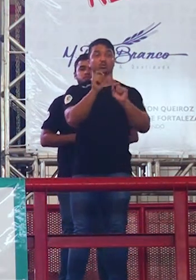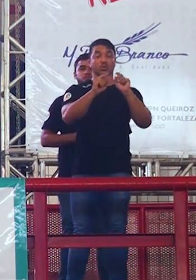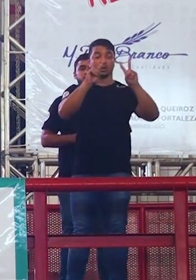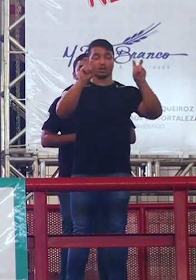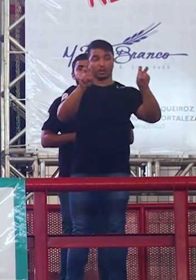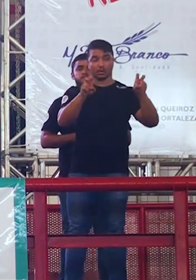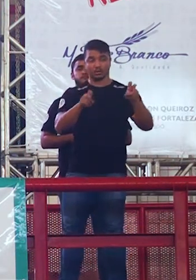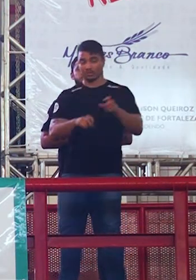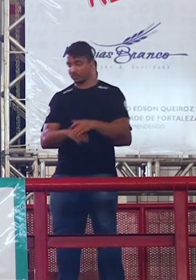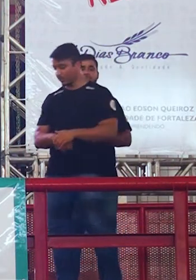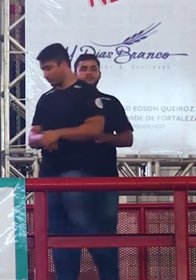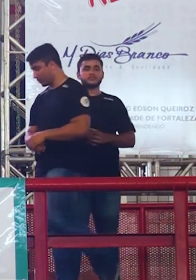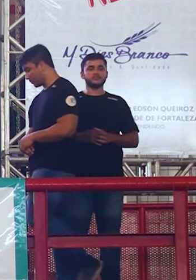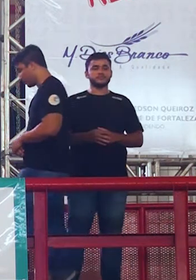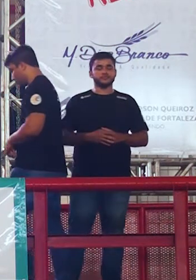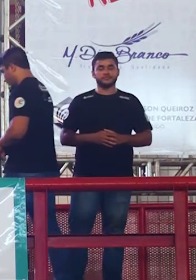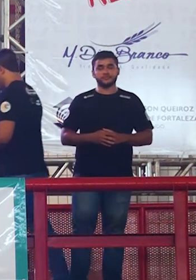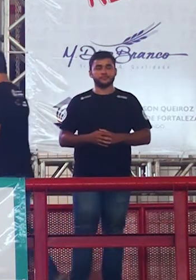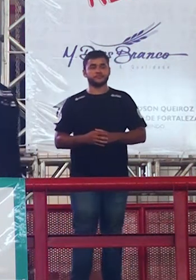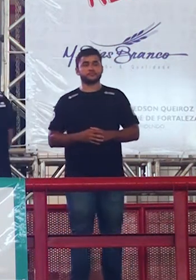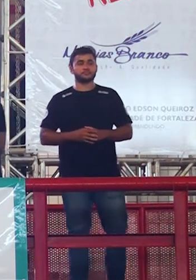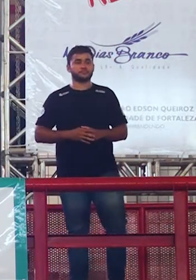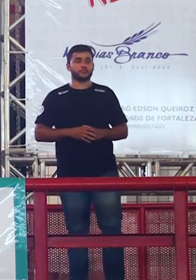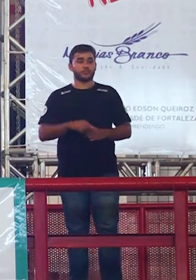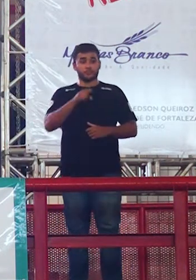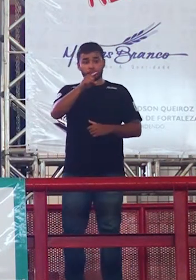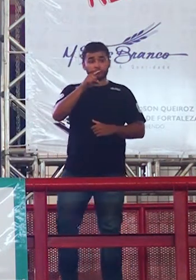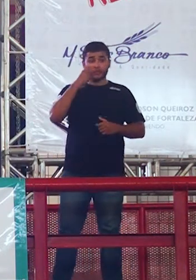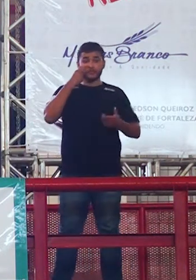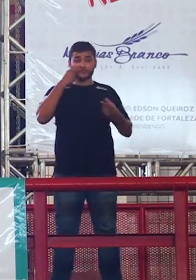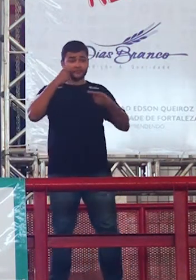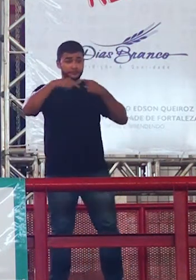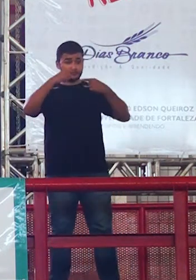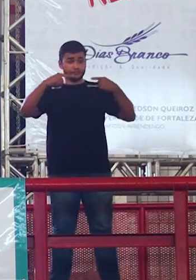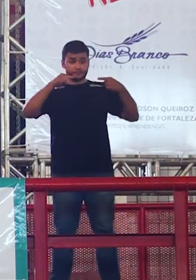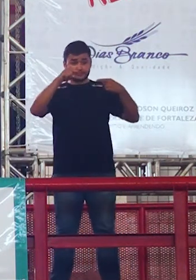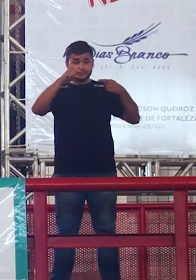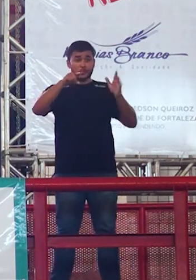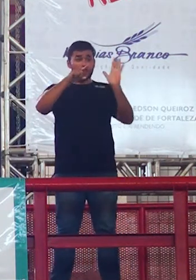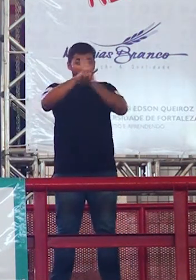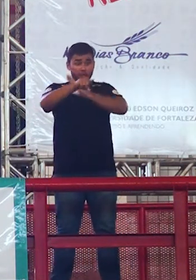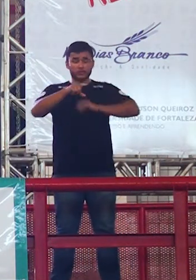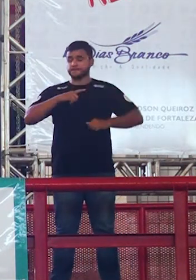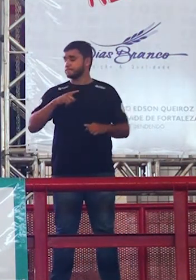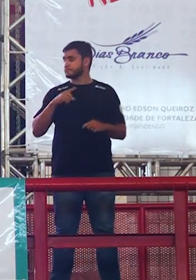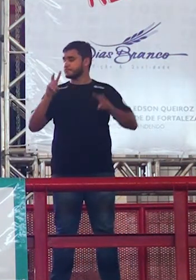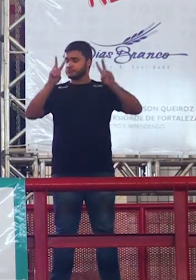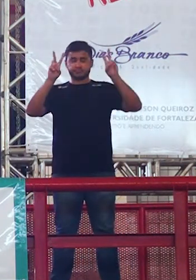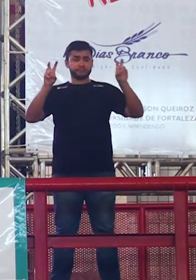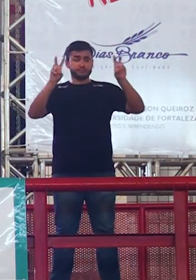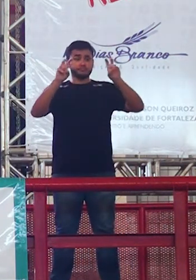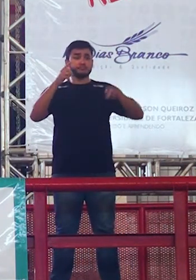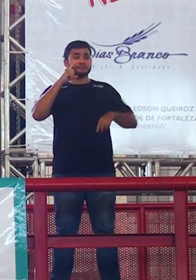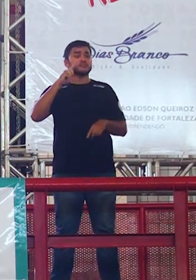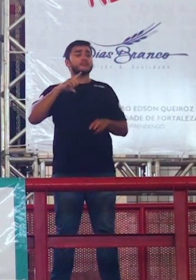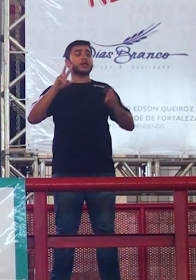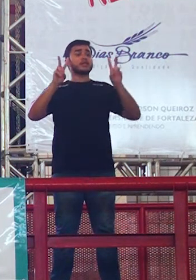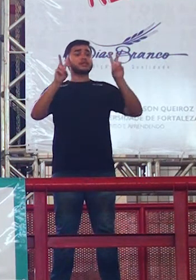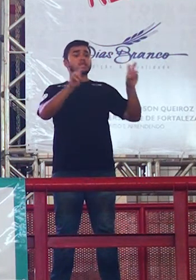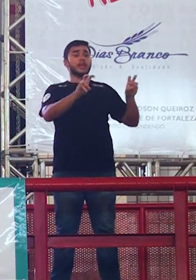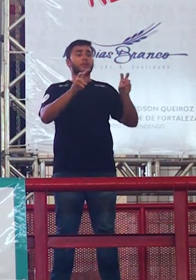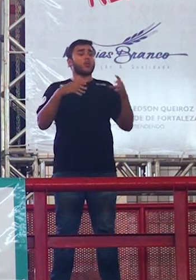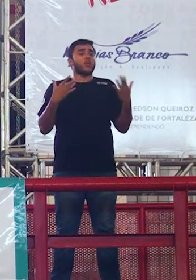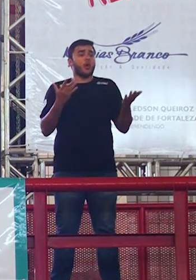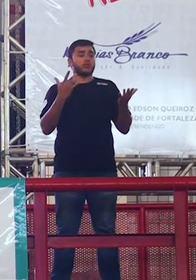tema circula isso aí ou o problema em si e deixe claro o seu ponto de